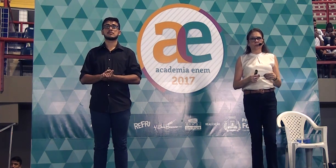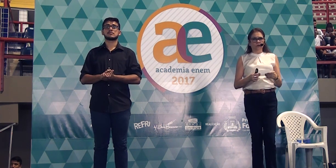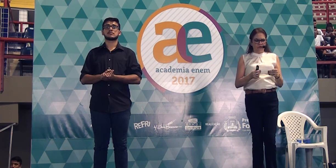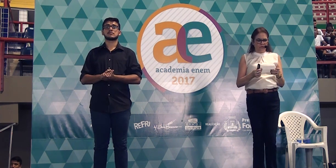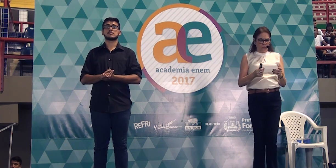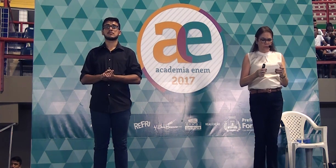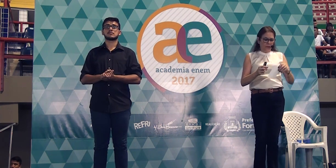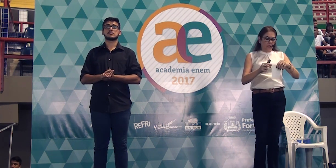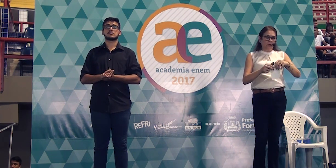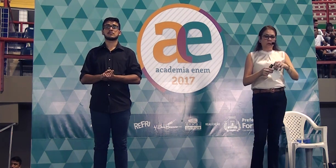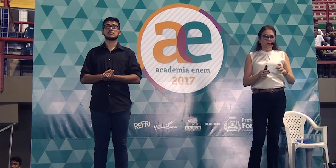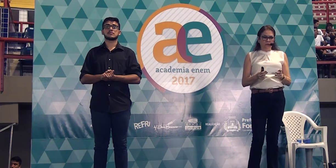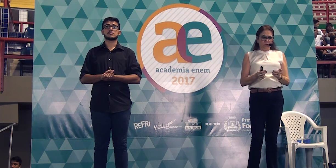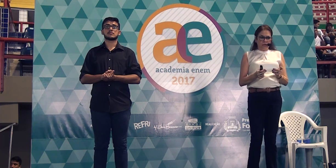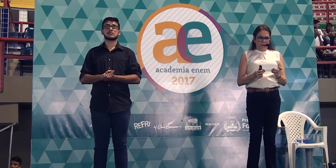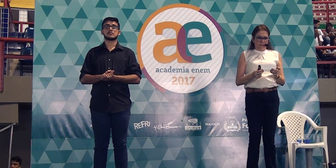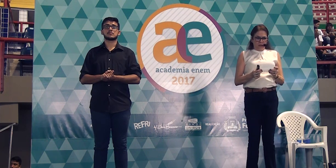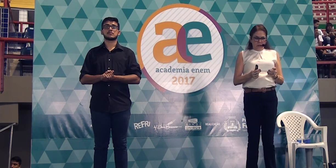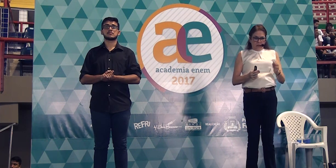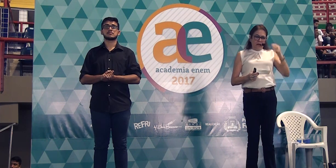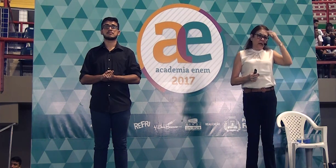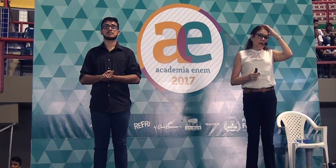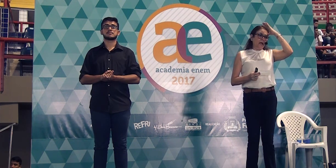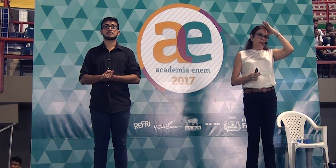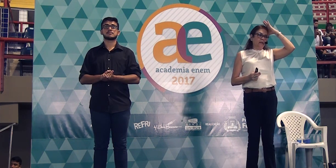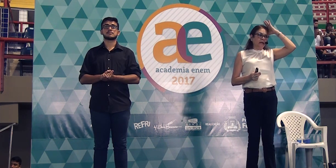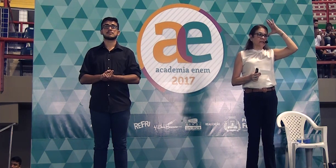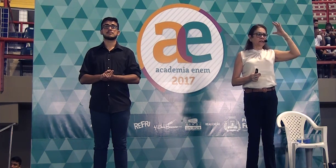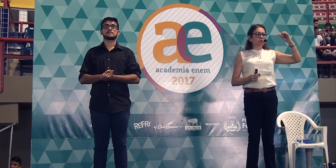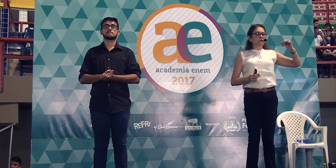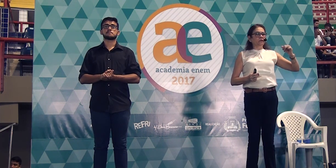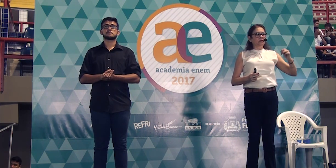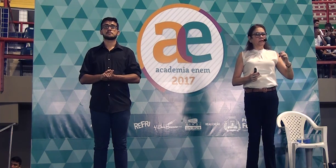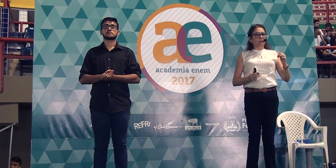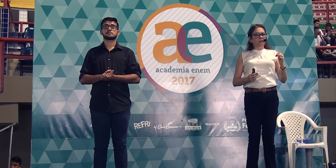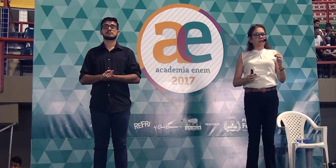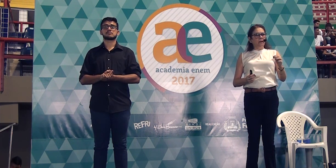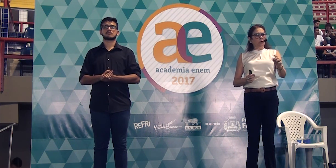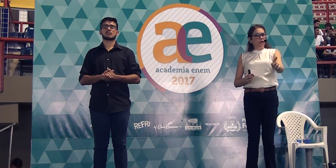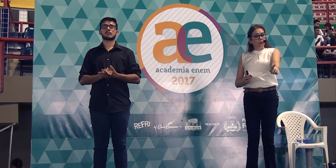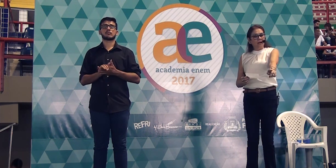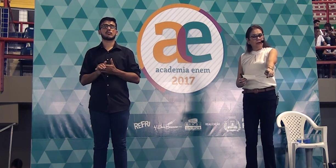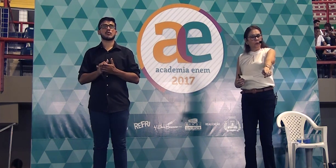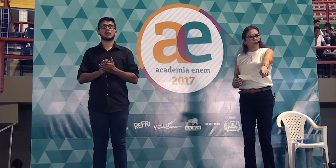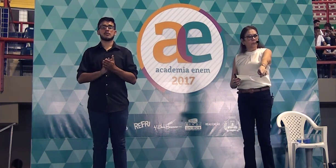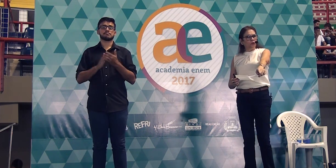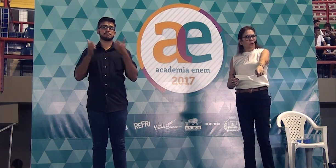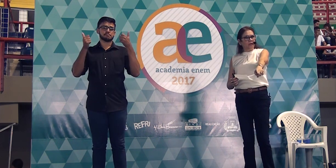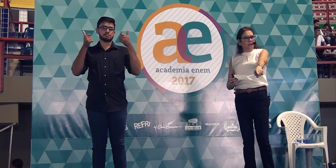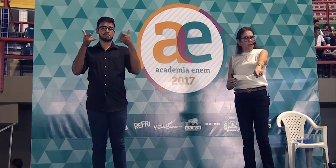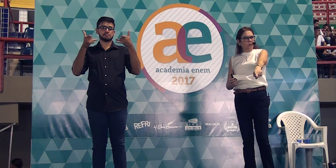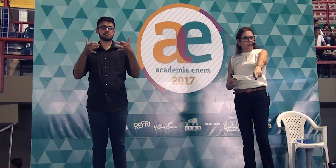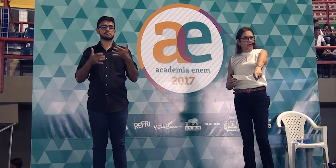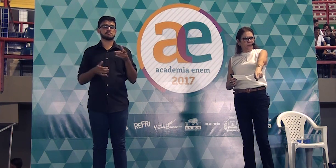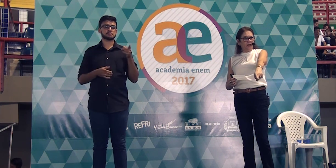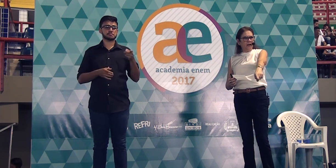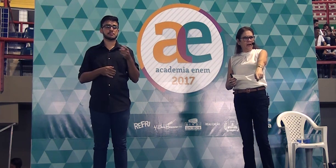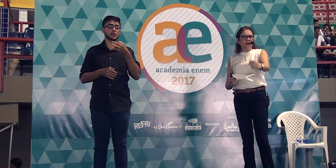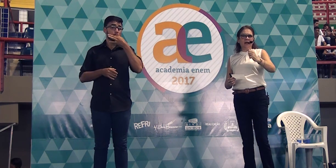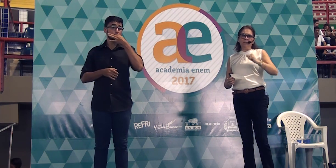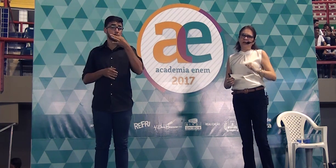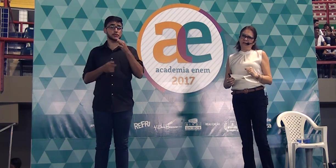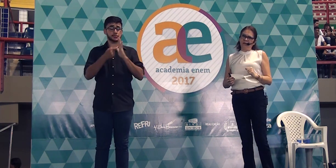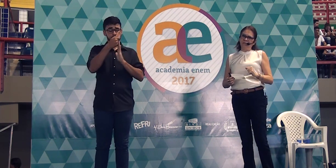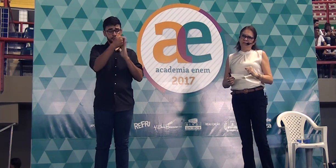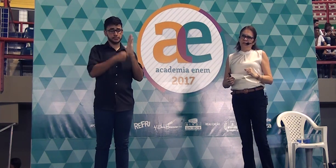outro lado, por favor. Então, vamos lá. É interessante que vocês percebam que o que a Luna botou aqui na opinião